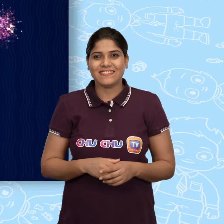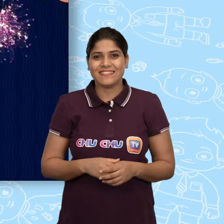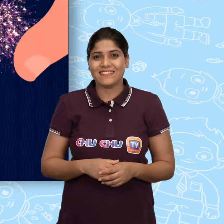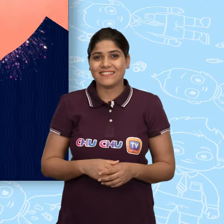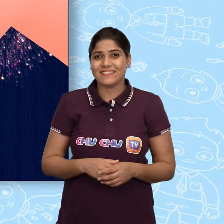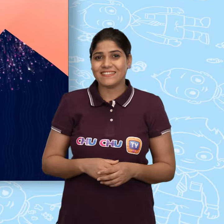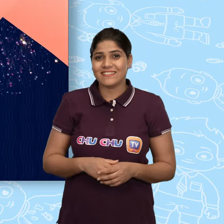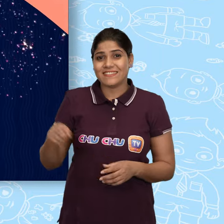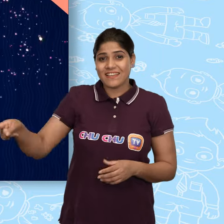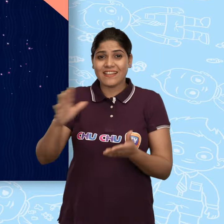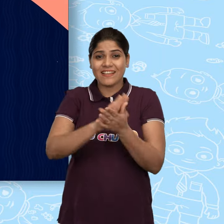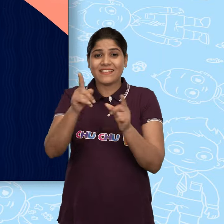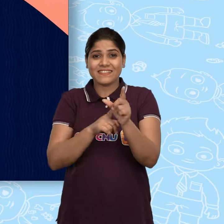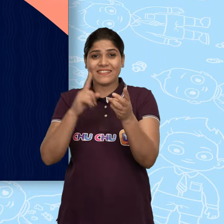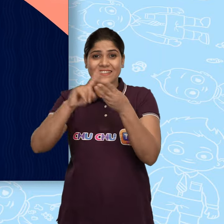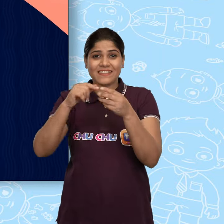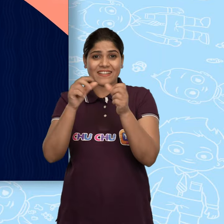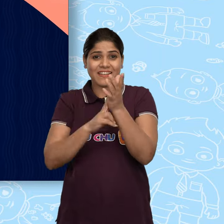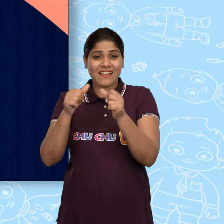ये है एक लगकडबग्गा